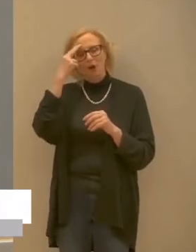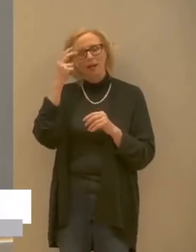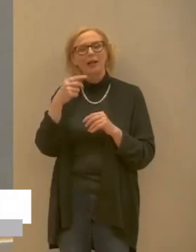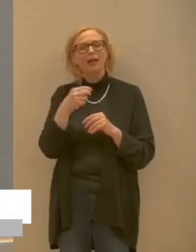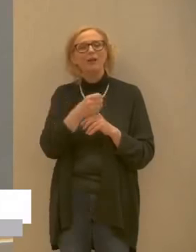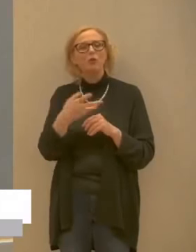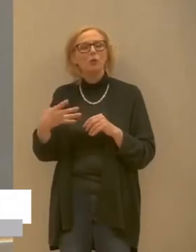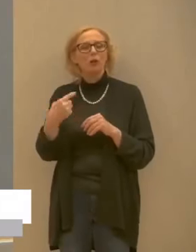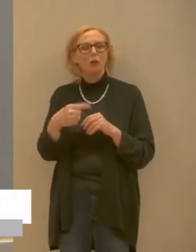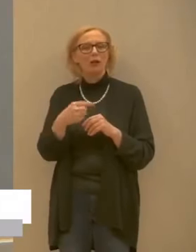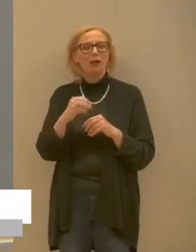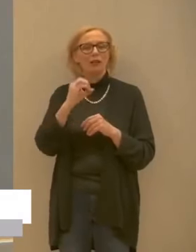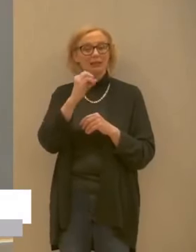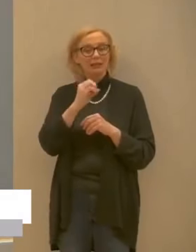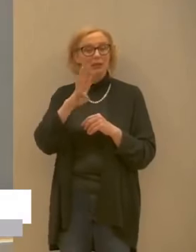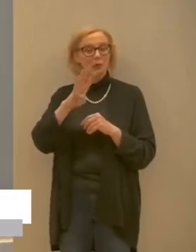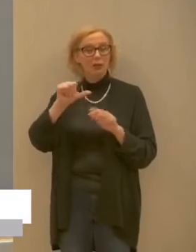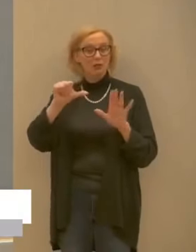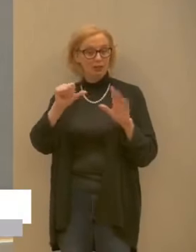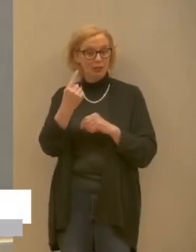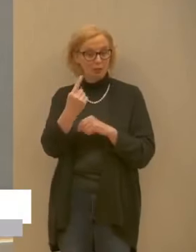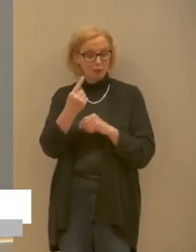Sociali che è lo 0461